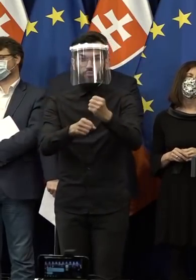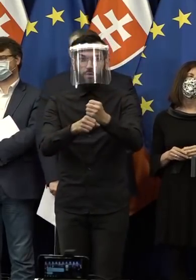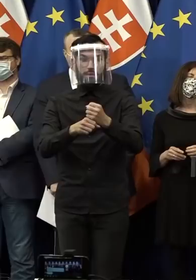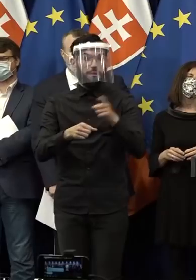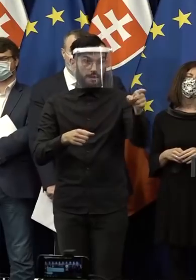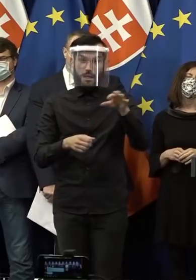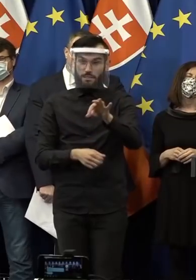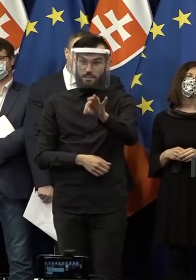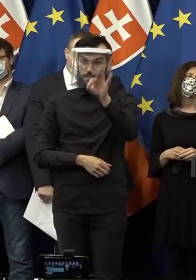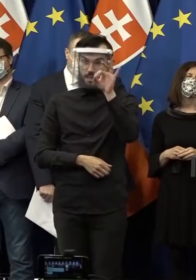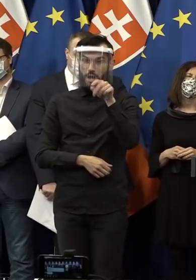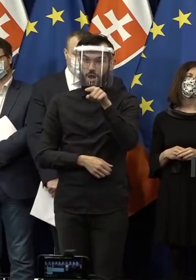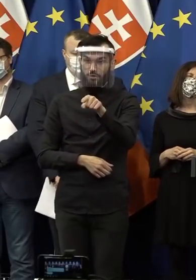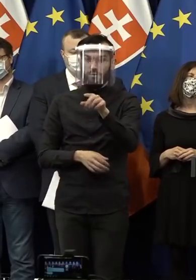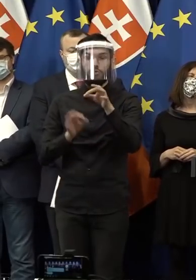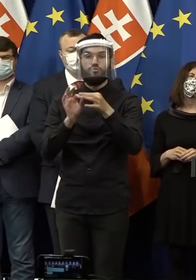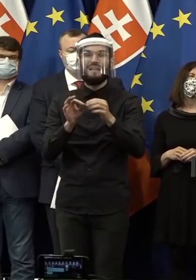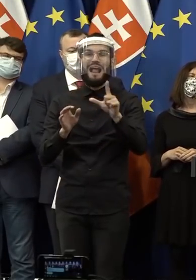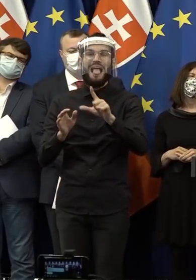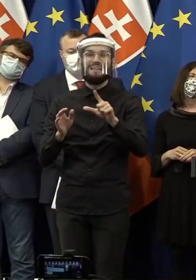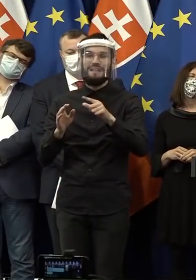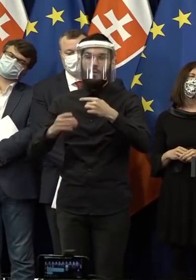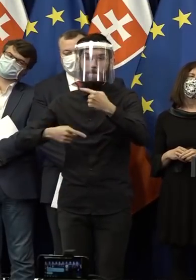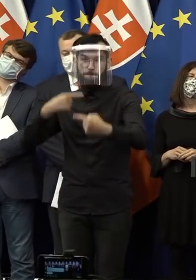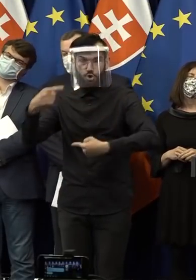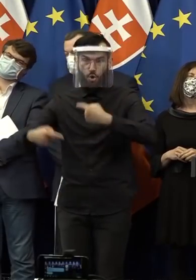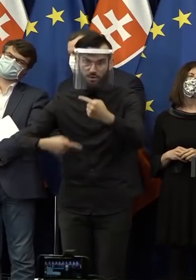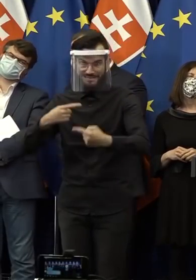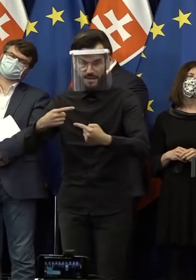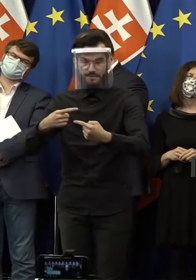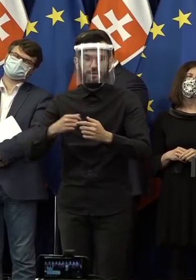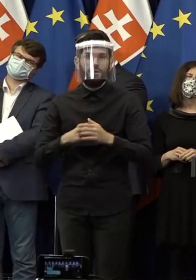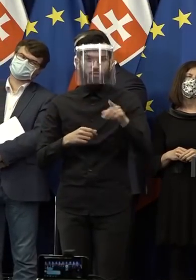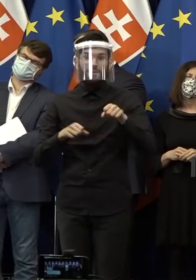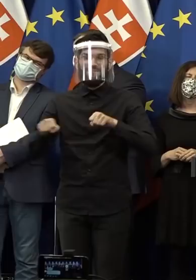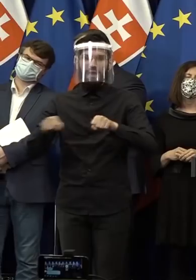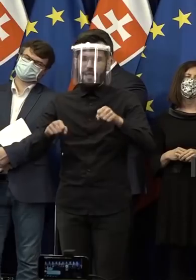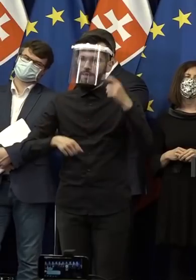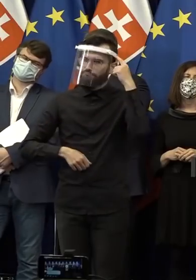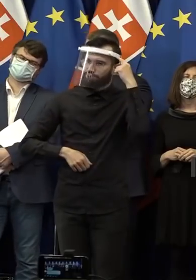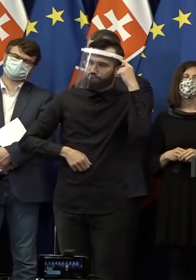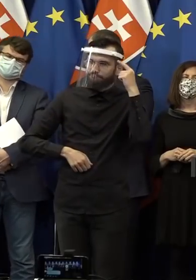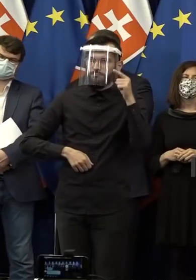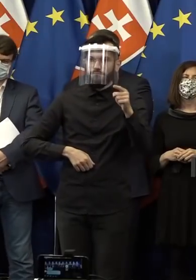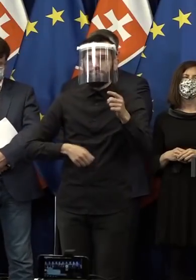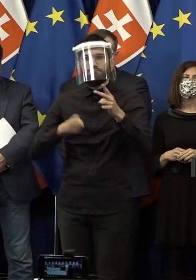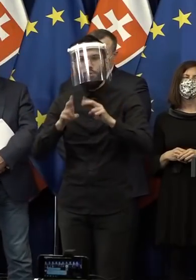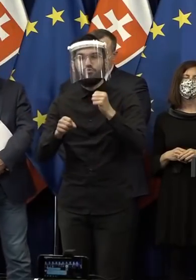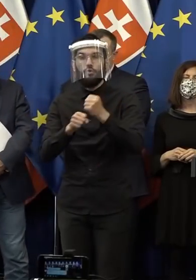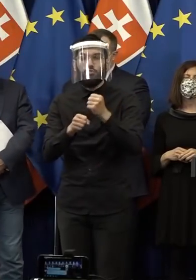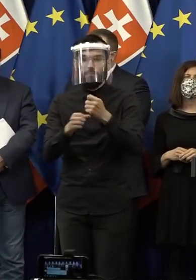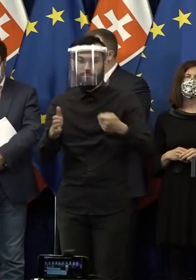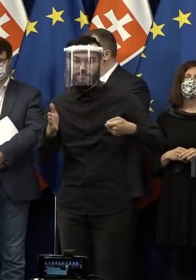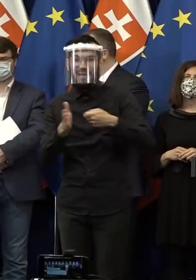som tu napríklad účasť verejnosti na legislatívnom procese, že vláda zváži možnosť